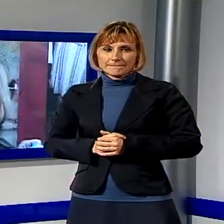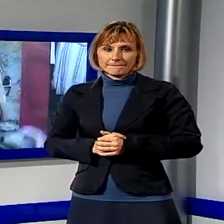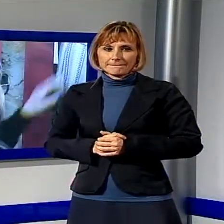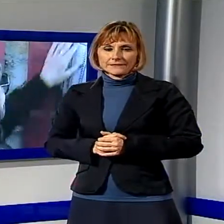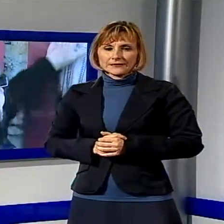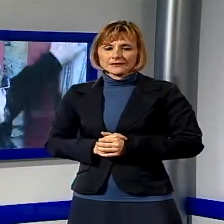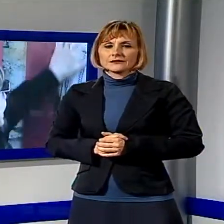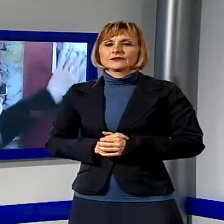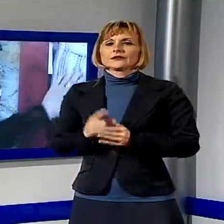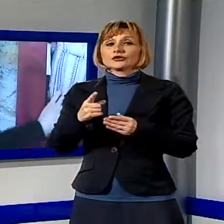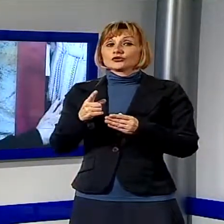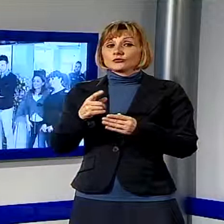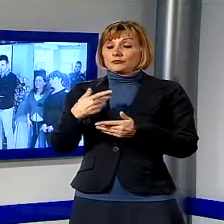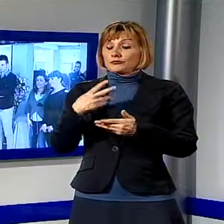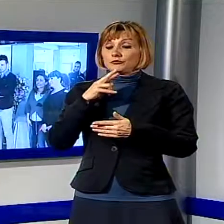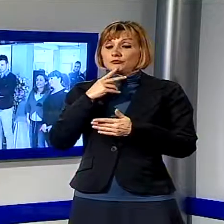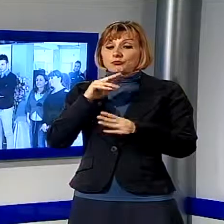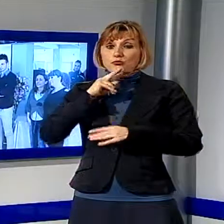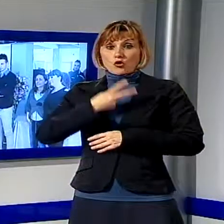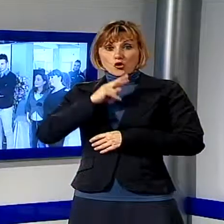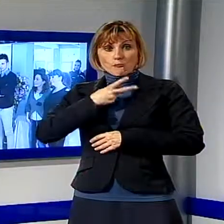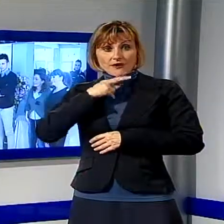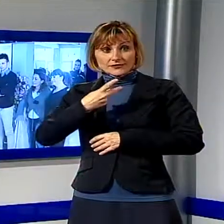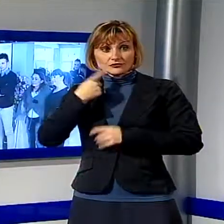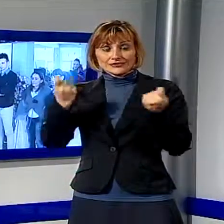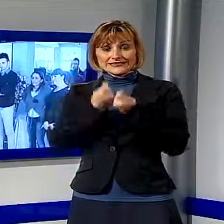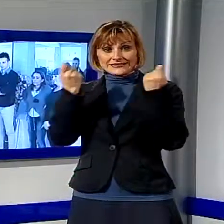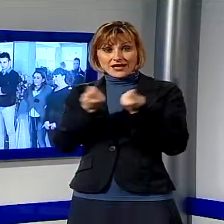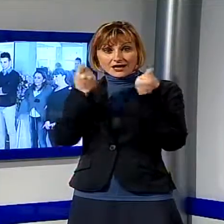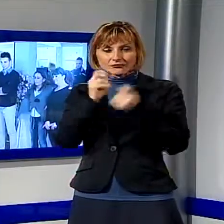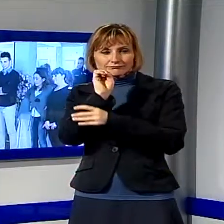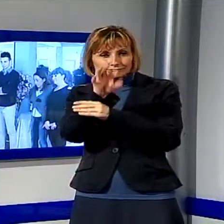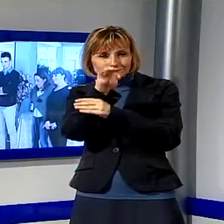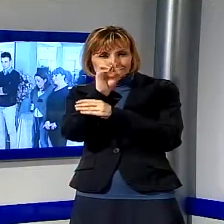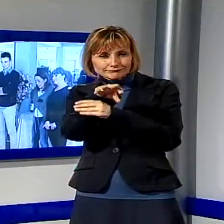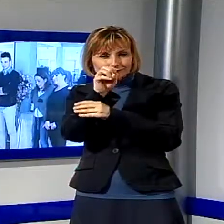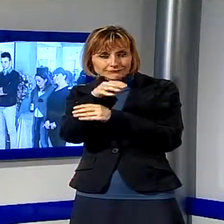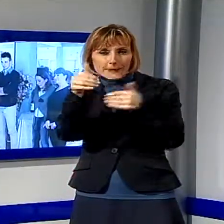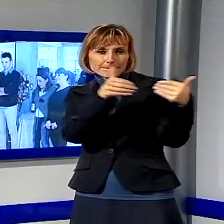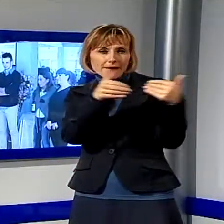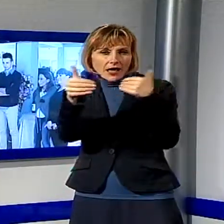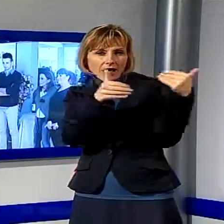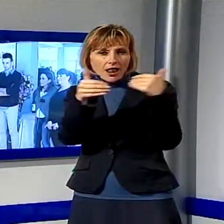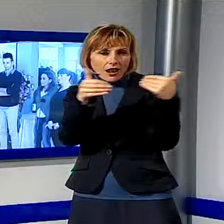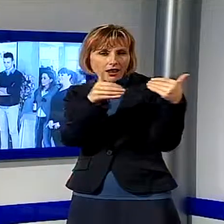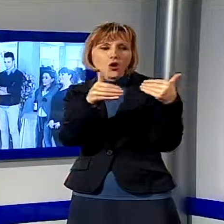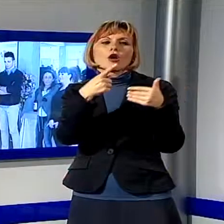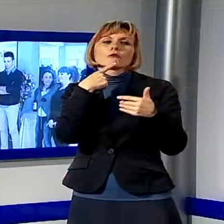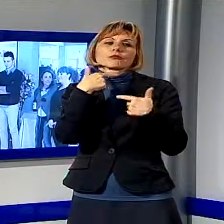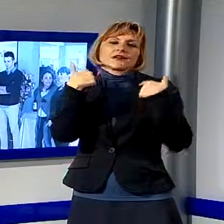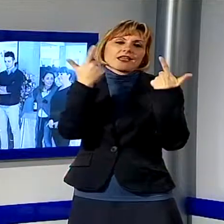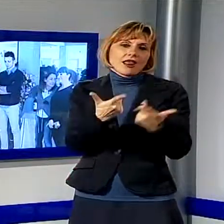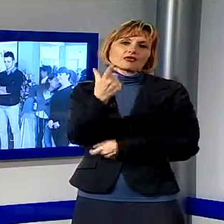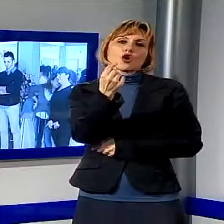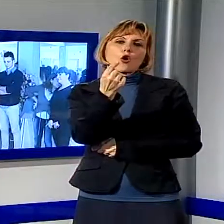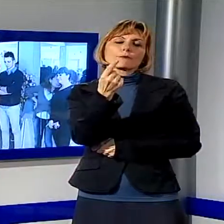La giornata si è conclusa nel pomeriggio con uno stage di avvio al tango eccezionalmente regalato da Claudio Giurman e Carina